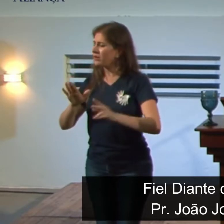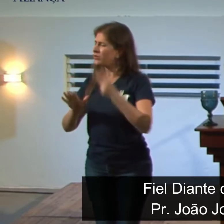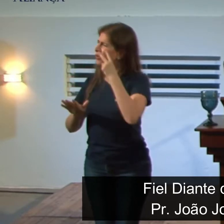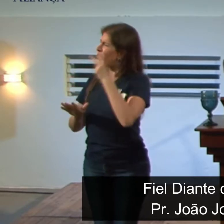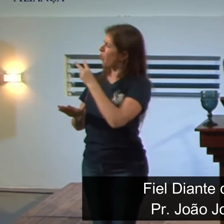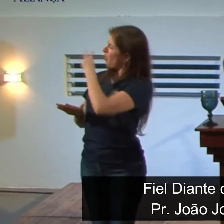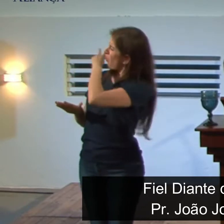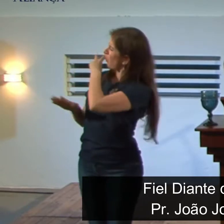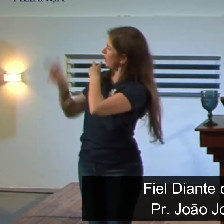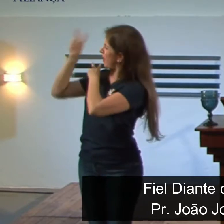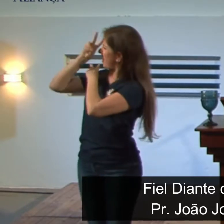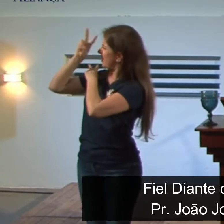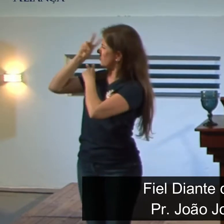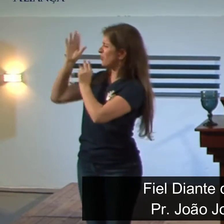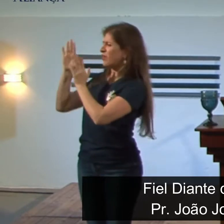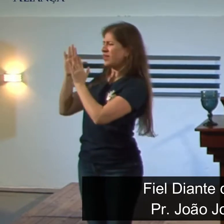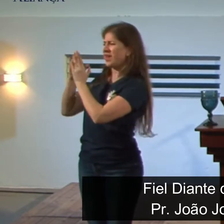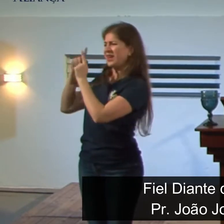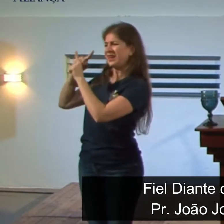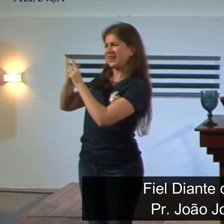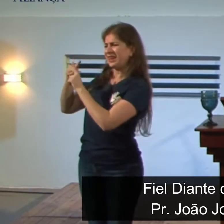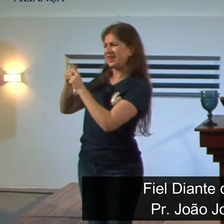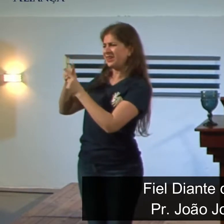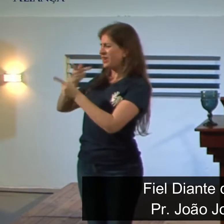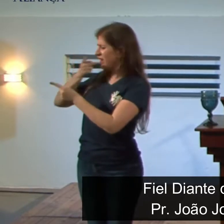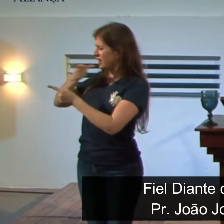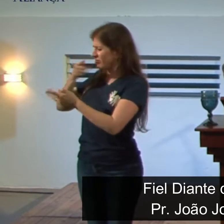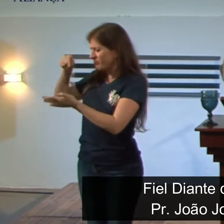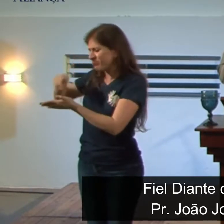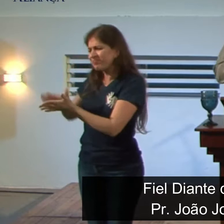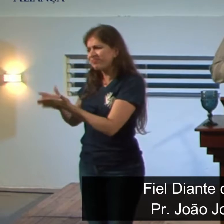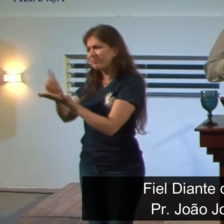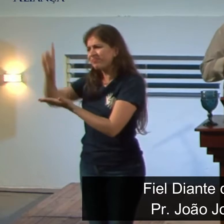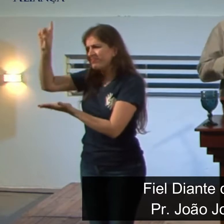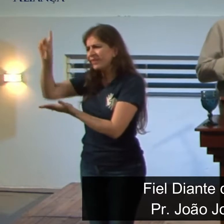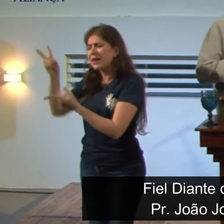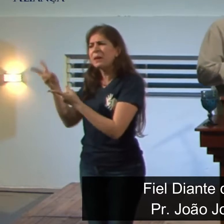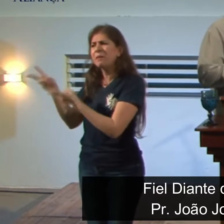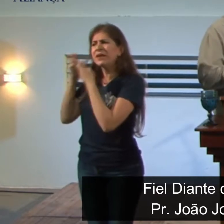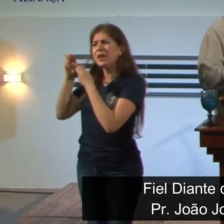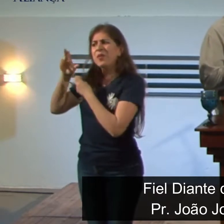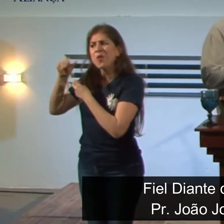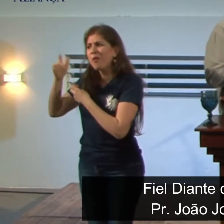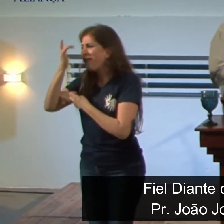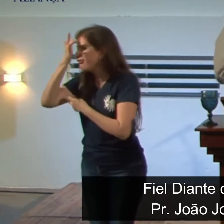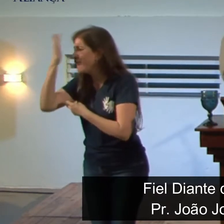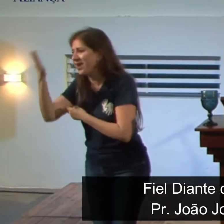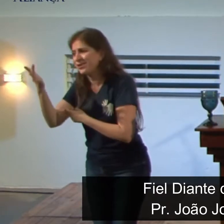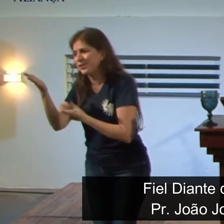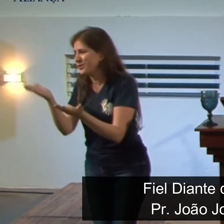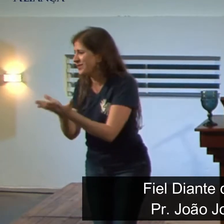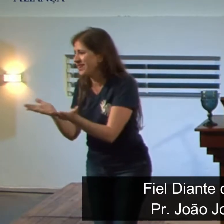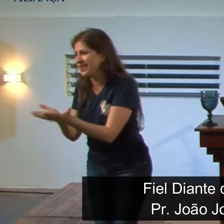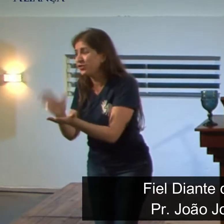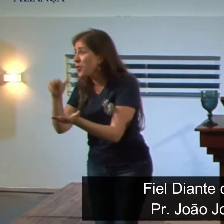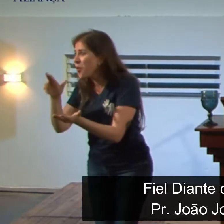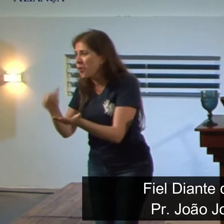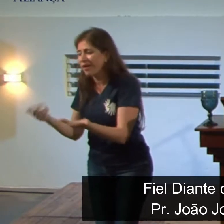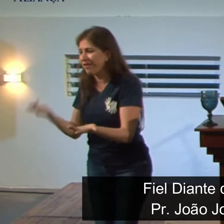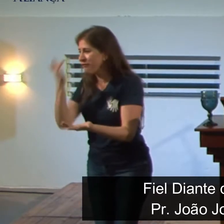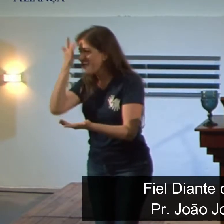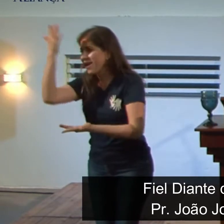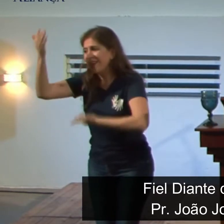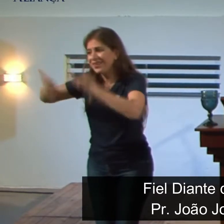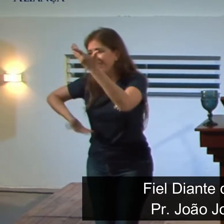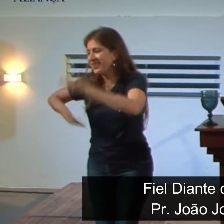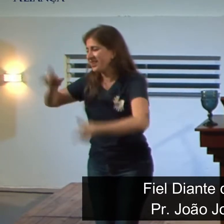a história da igreja, quando você olha para a história narrada na própria Bíblia, você percebe que nunca foi fácil ser um crente, nunca foi fácil